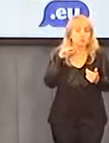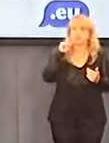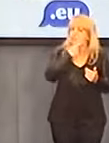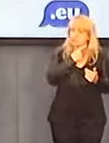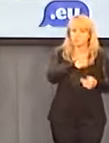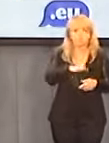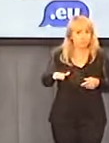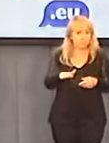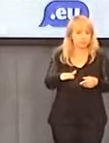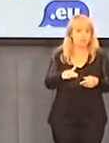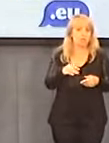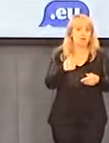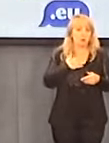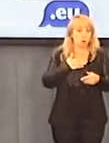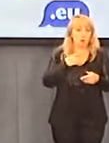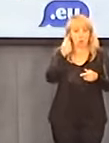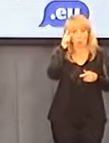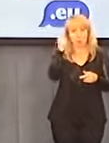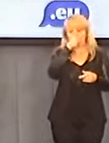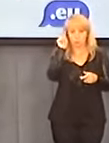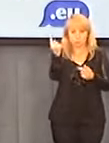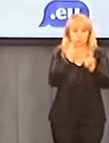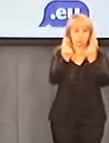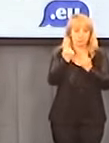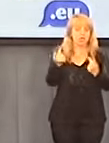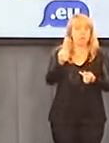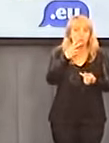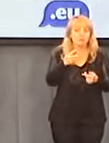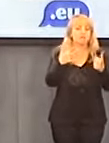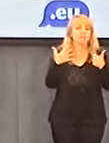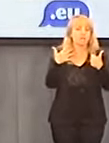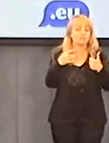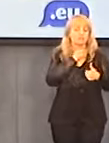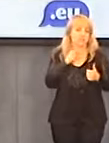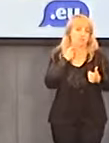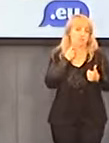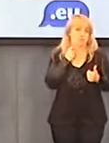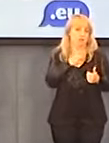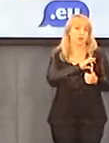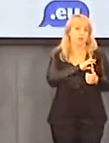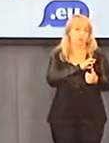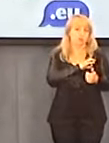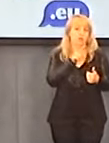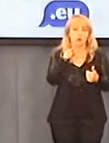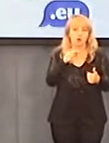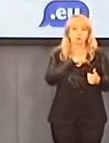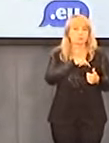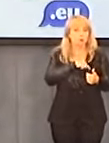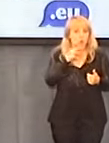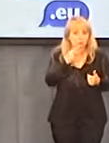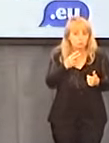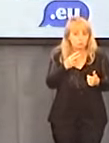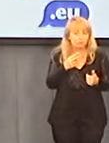Tylko od swoich pacjentów słyszałem o sześciu księżach pedofilach, mówi psycholog Marek Sułkowski.